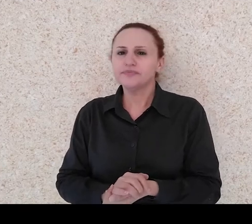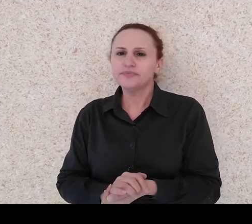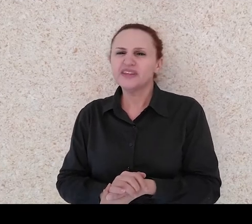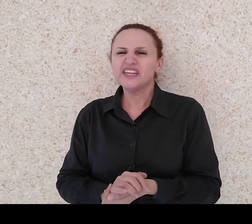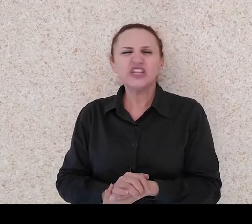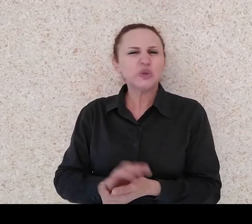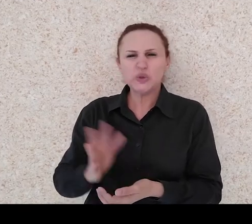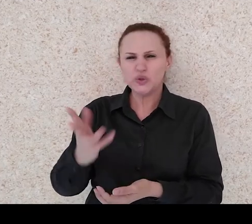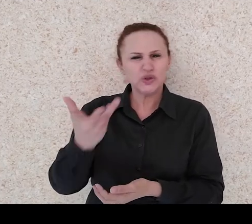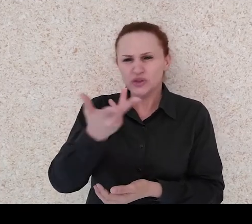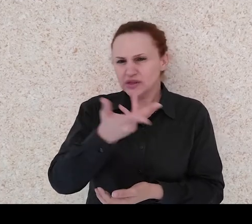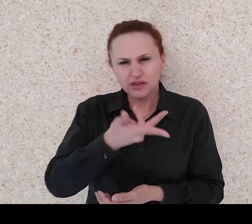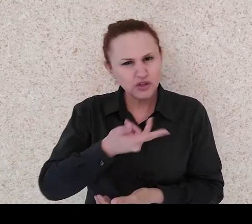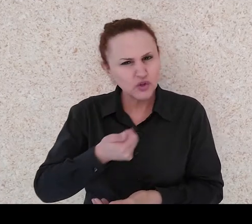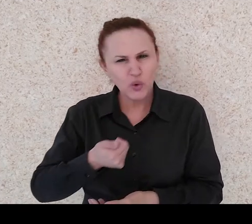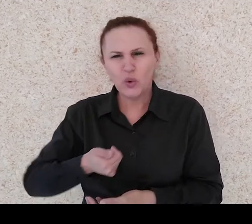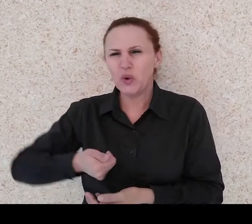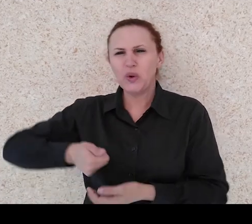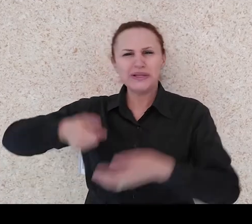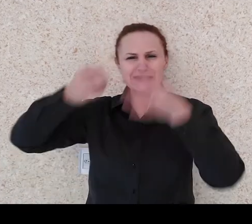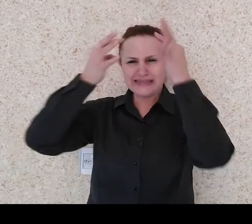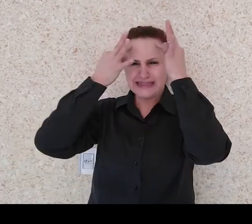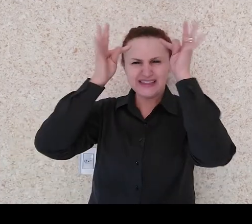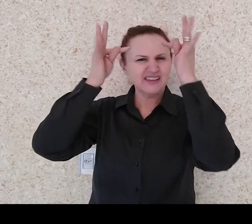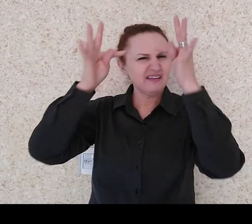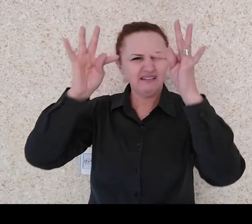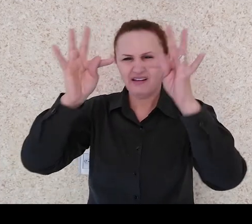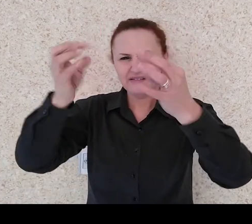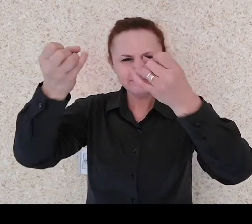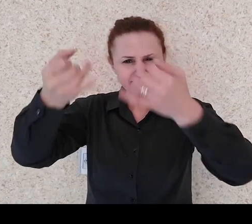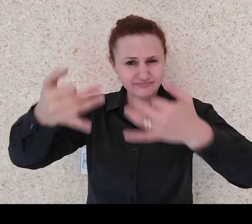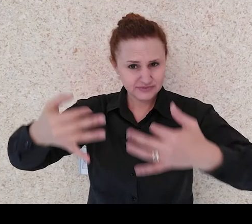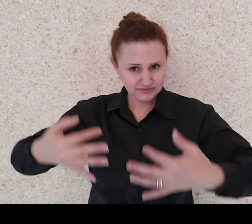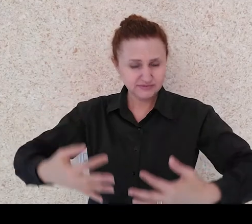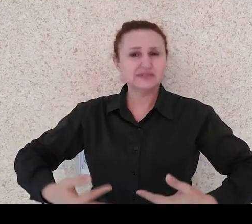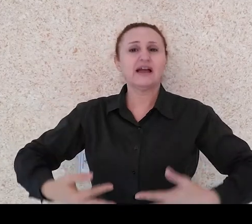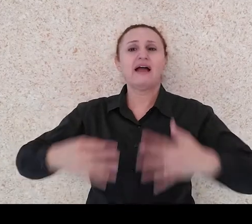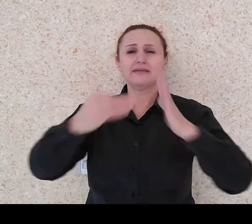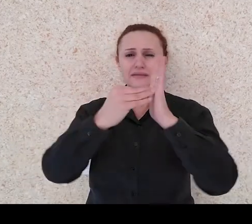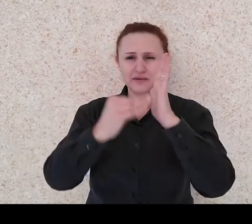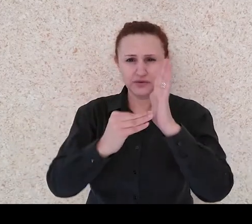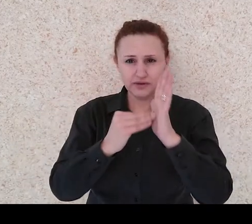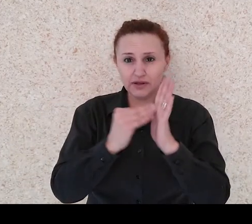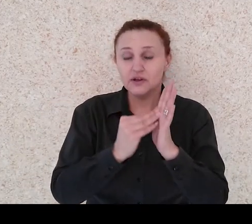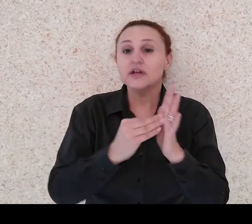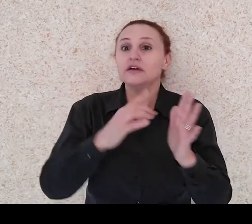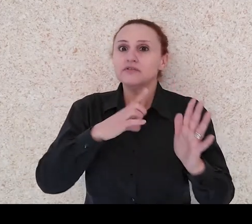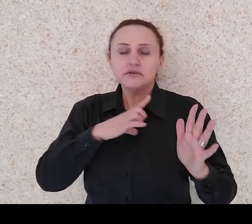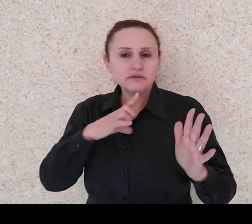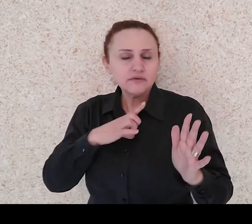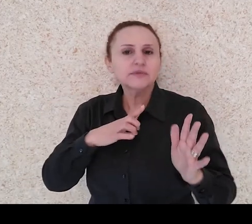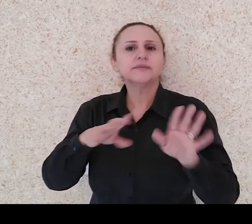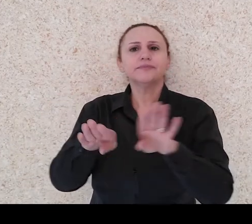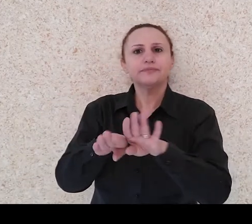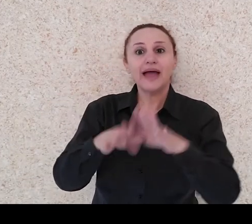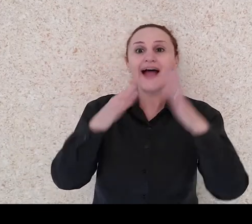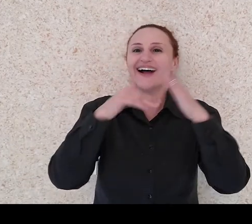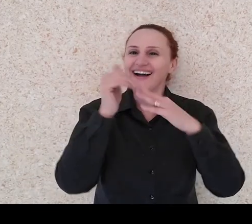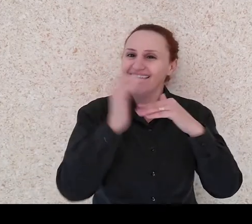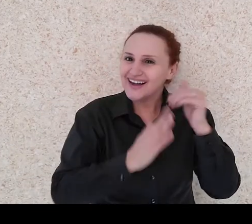aspectos teóricos que serão abordados na disciplina, vocês terão a oportunidade de ter alguma prática de tradução e interpretação. Então,